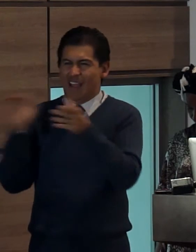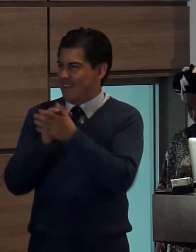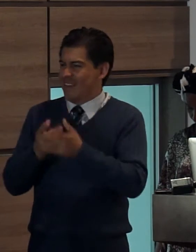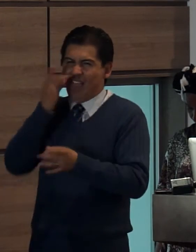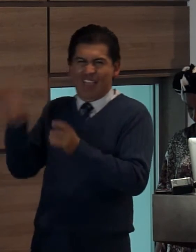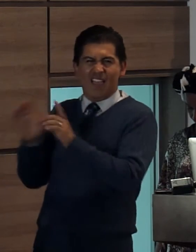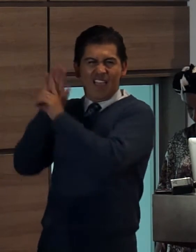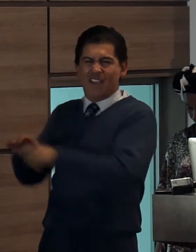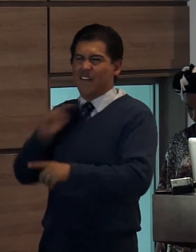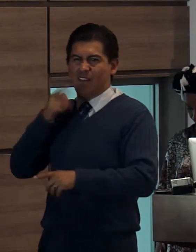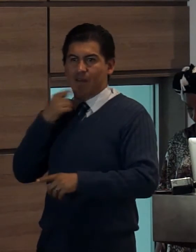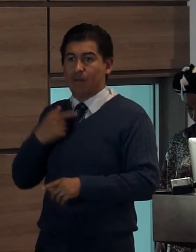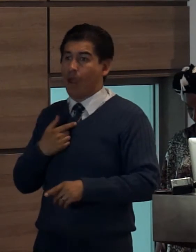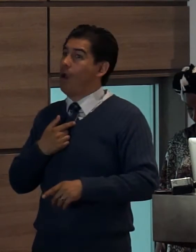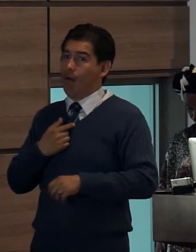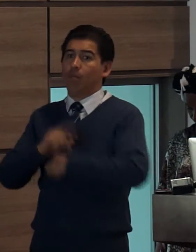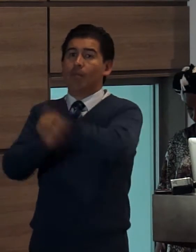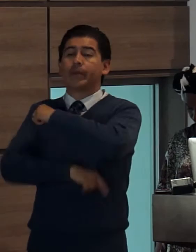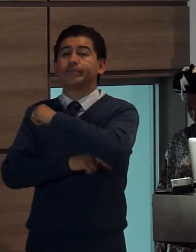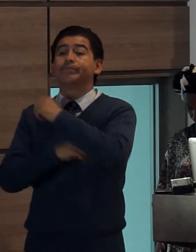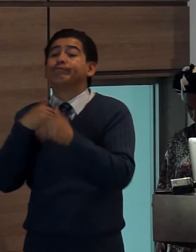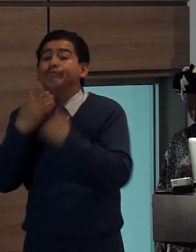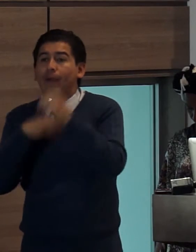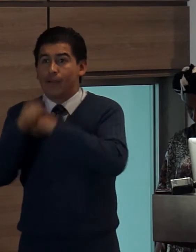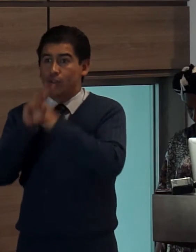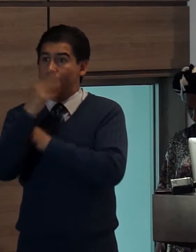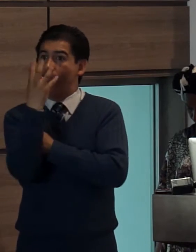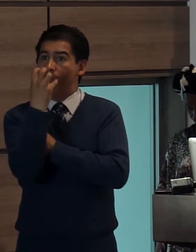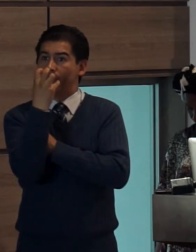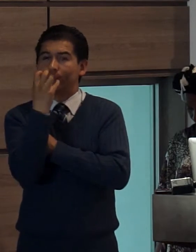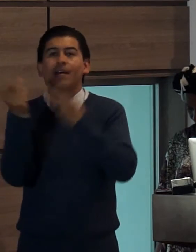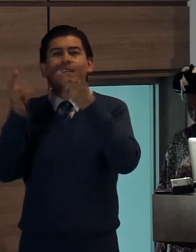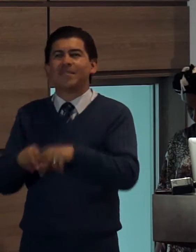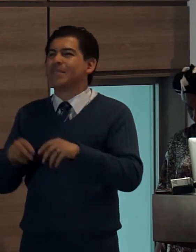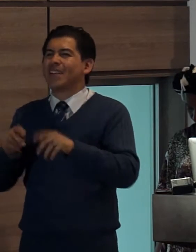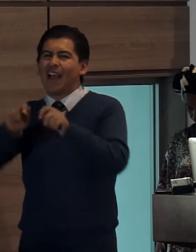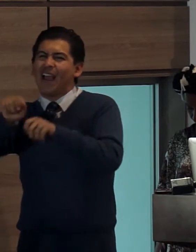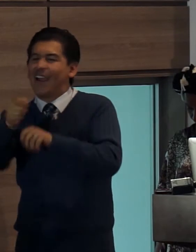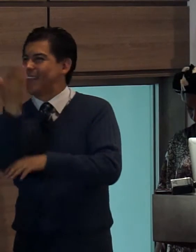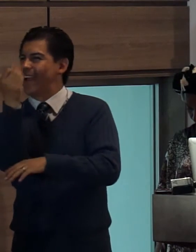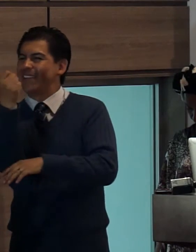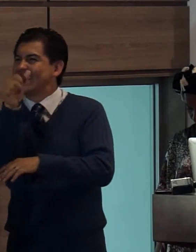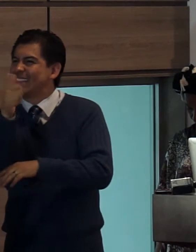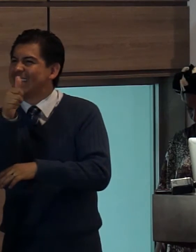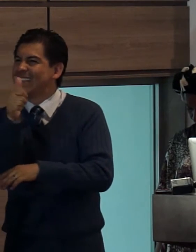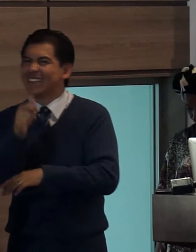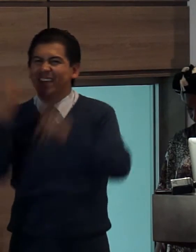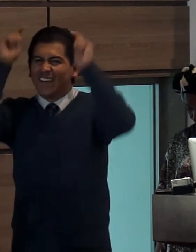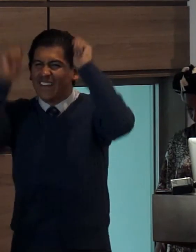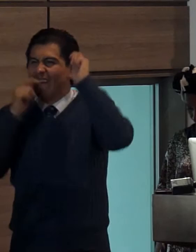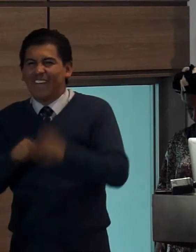en el mismo año 2014 salió del aire el programa Mi Recinto que mostraba al pueblo montubio y